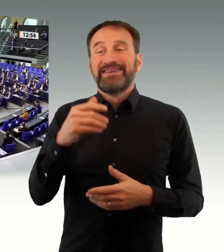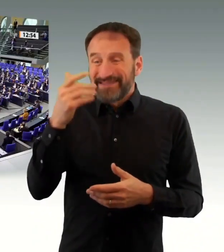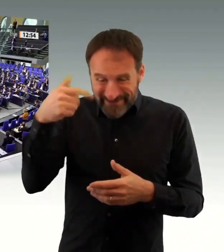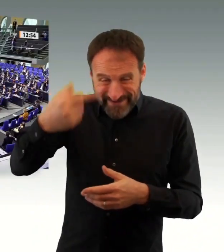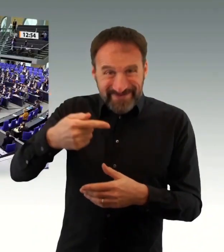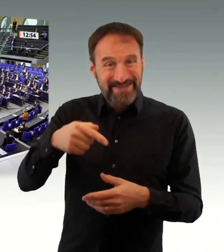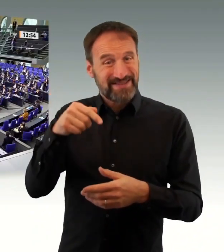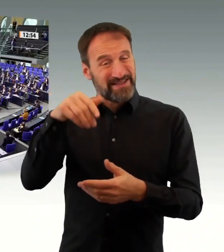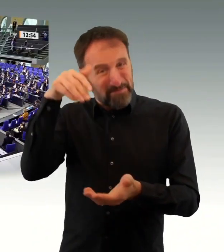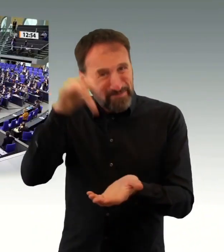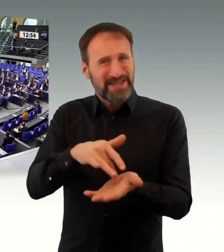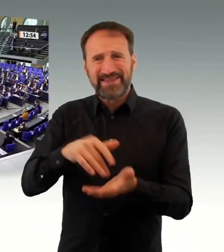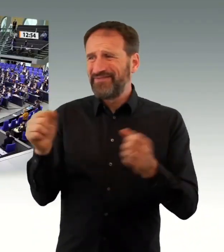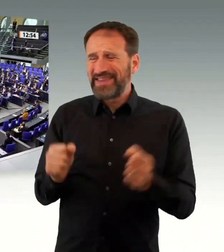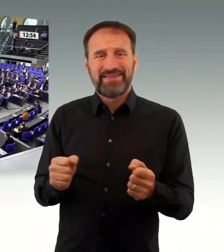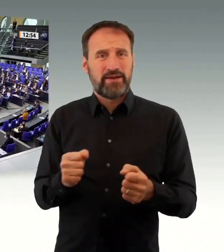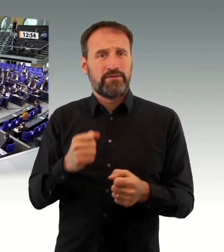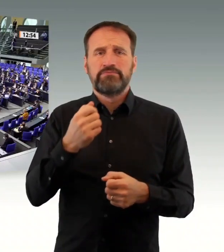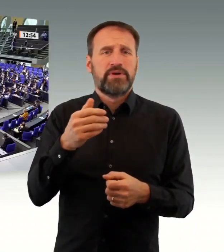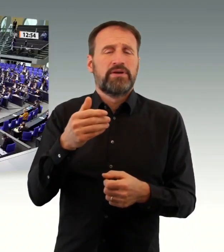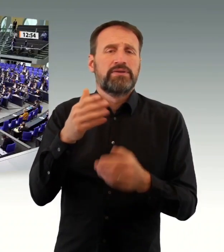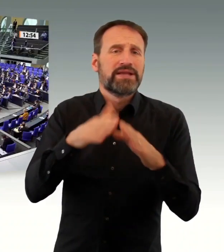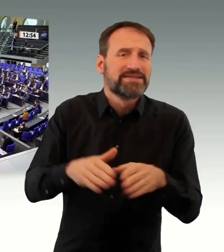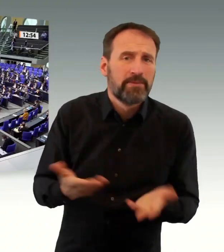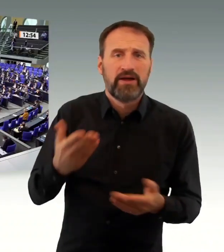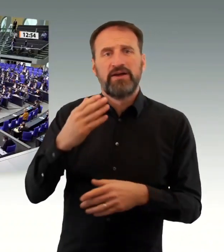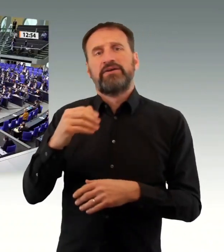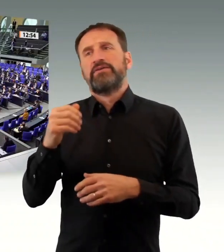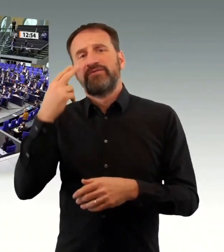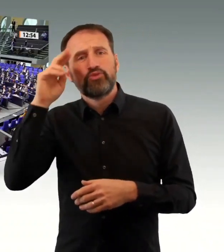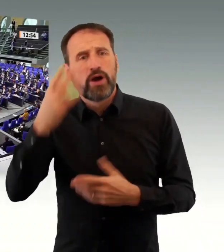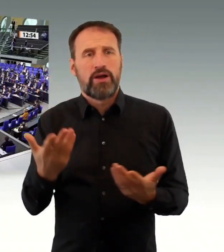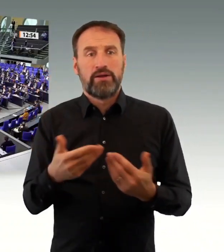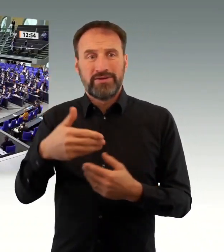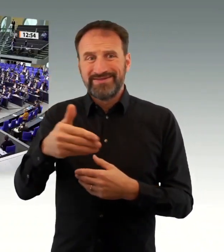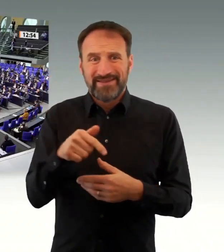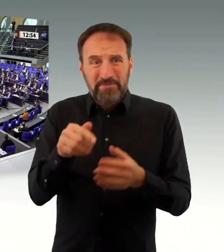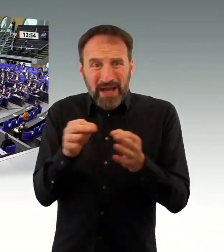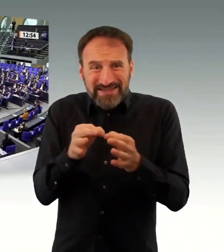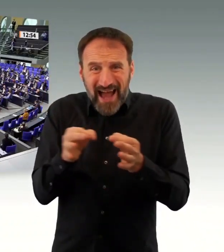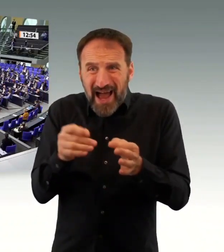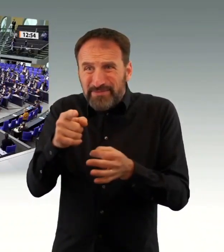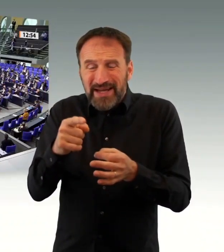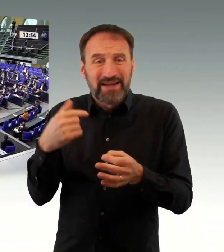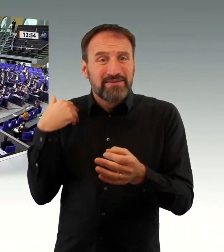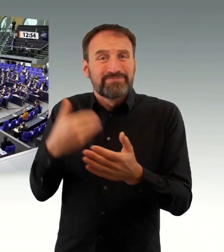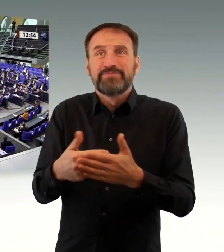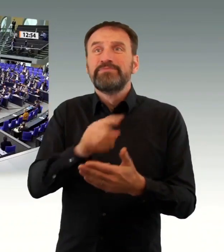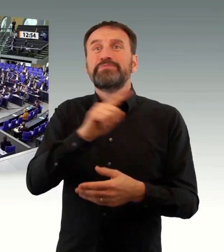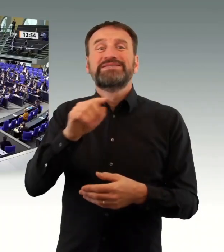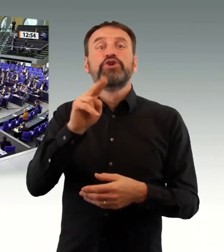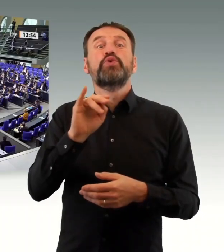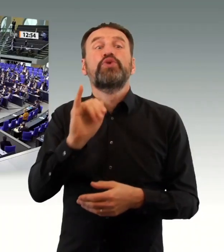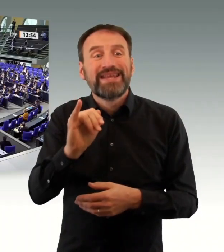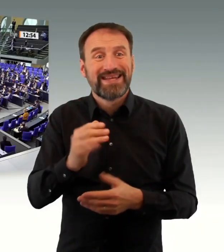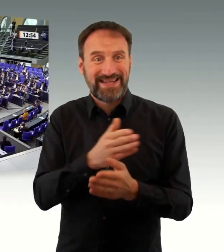Inzidenz, unabhängig davon, wie man sie bewertet, von 19 und einmal auch bei 10 verlängert wurde. Ich